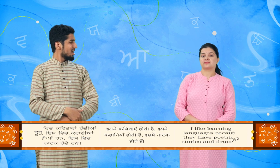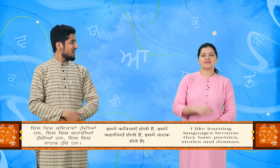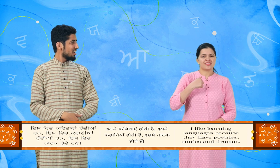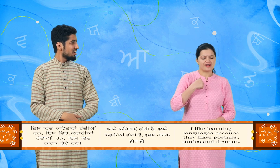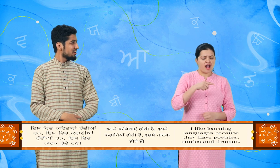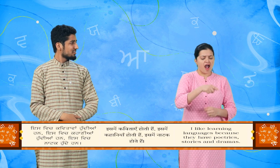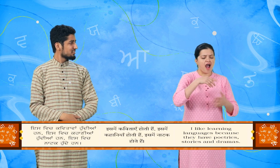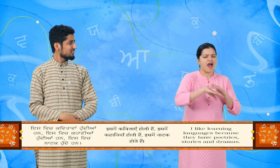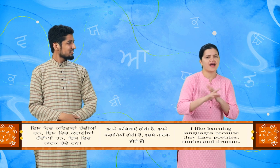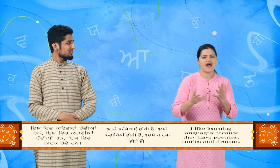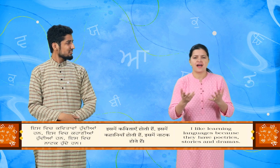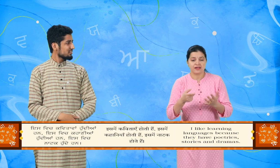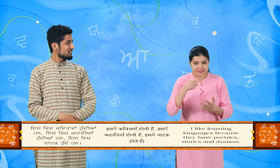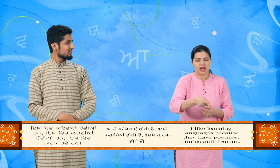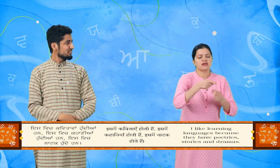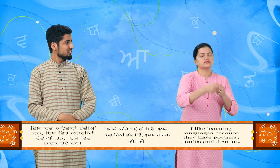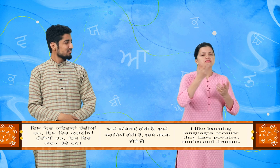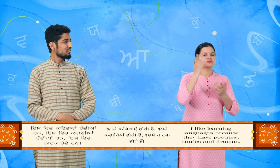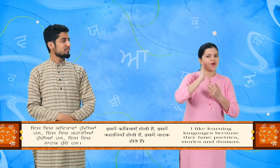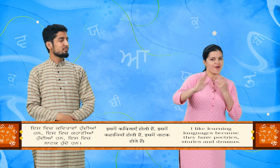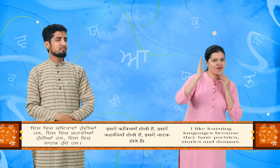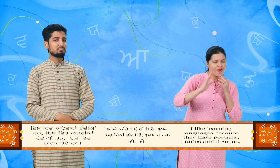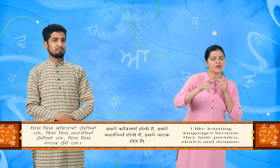एस विच कवितावा, कहानिया ते नाटक हुन दे हाँ